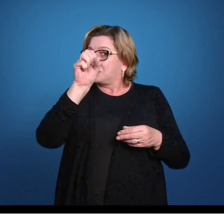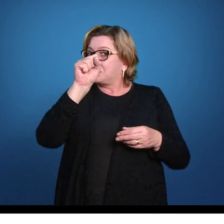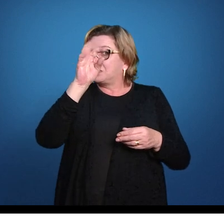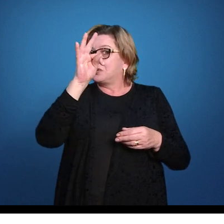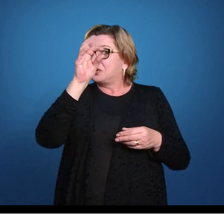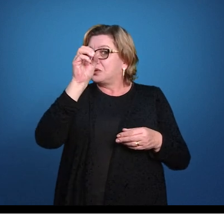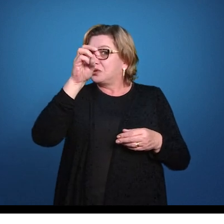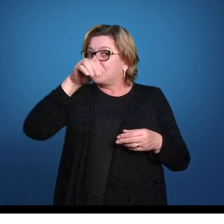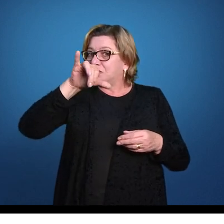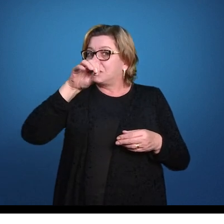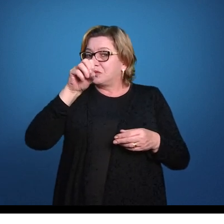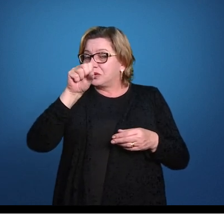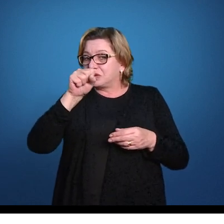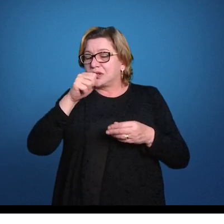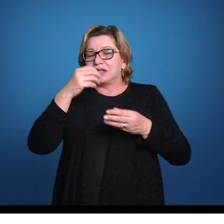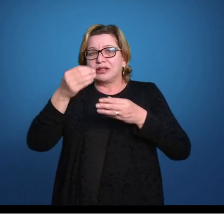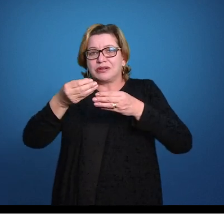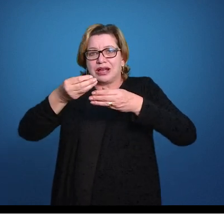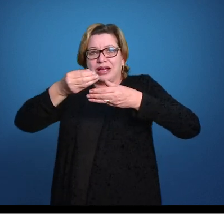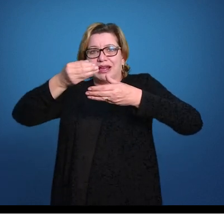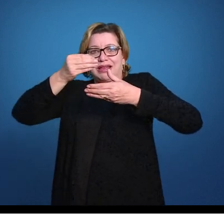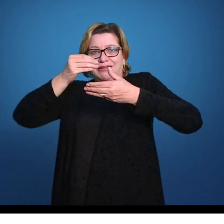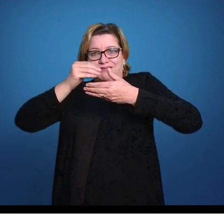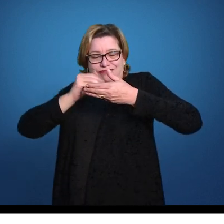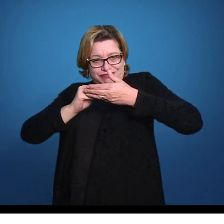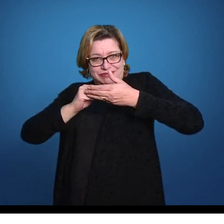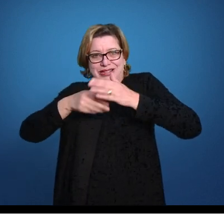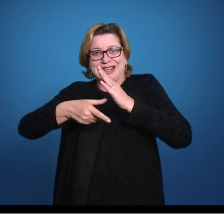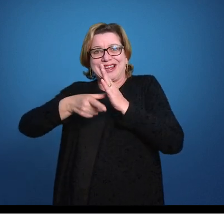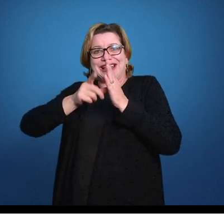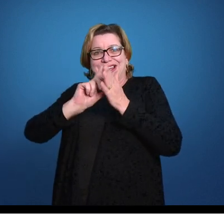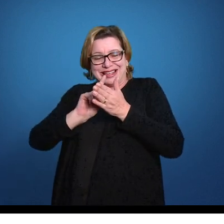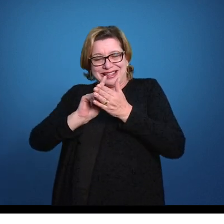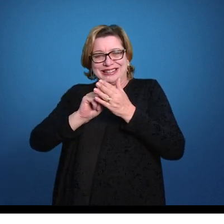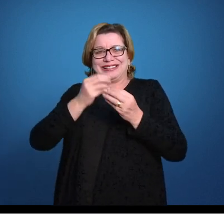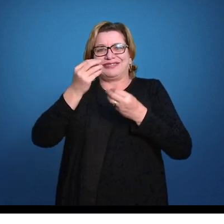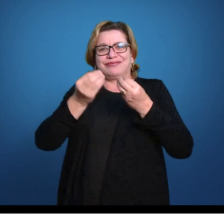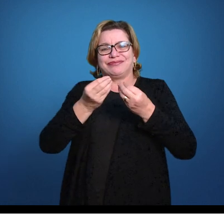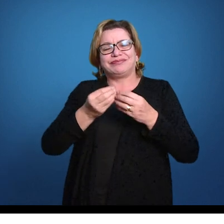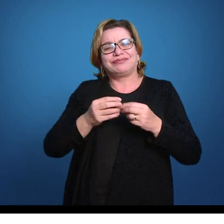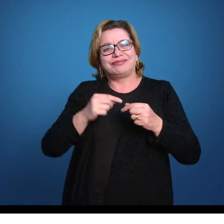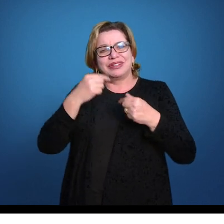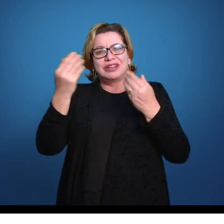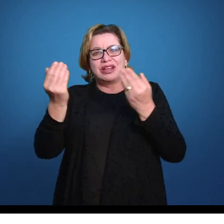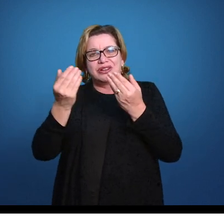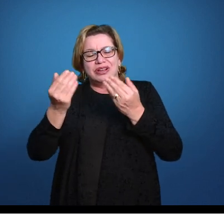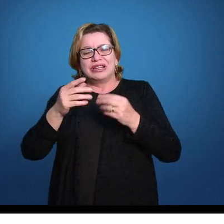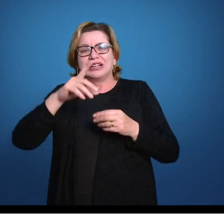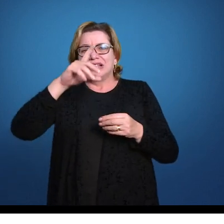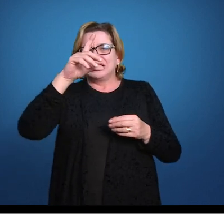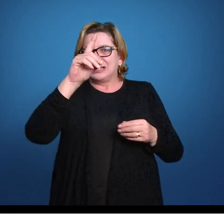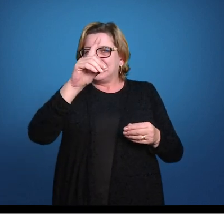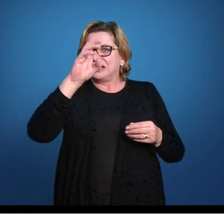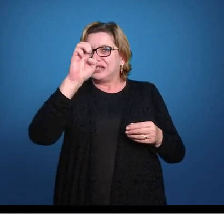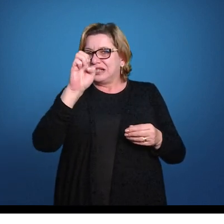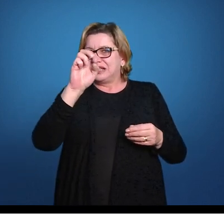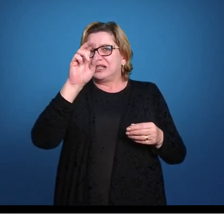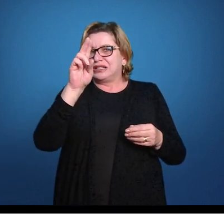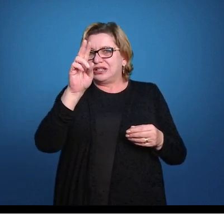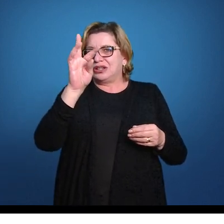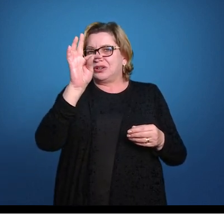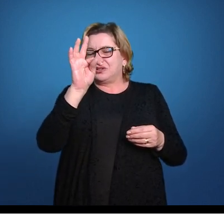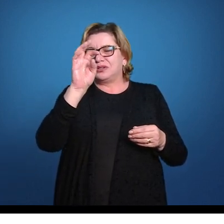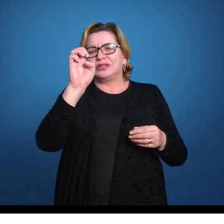boca antes, então a boca se forma antes no desenvolvimento embrionário desses animais e o grupo que nós vamos ver na Zoologia 2, os